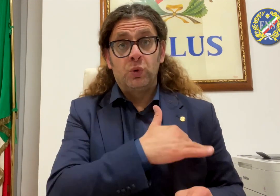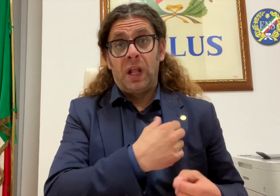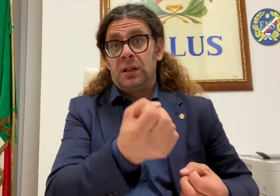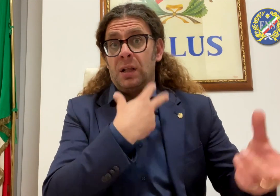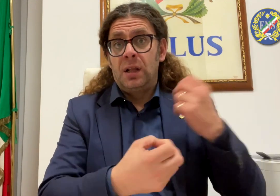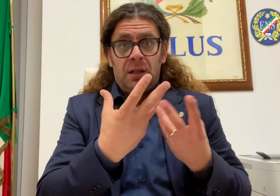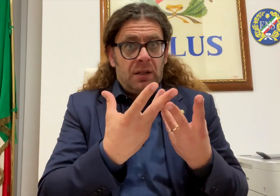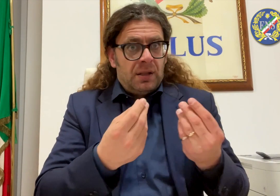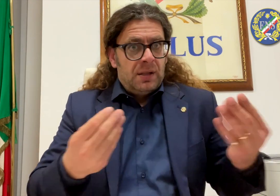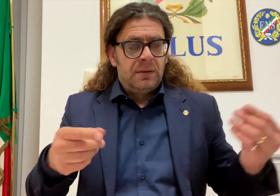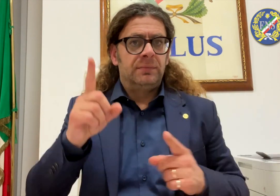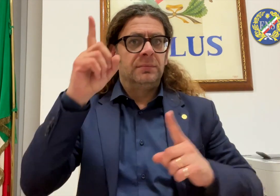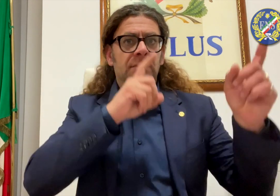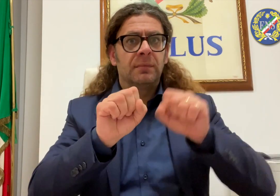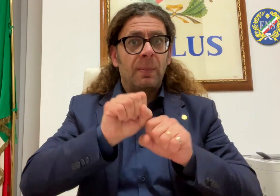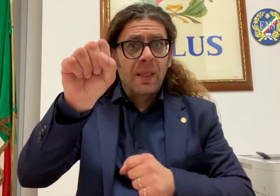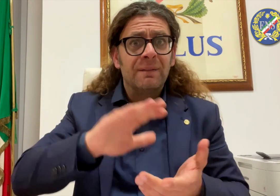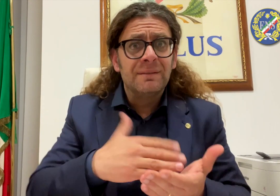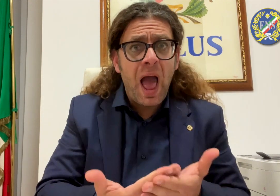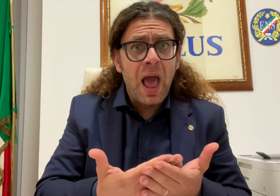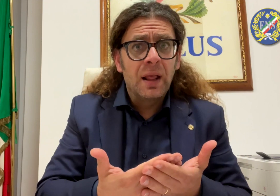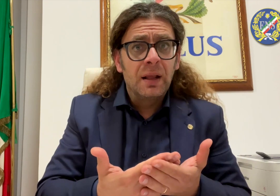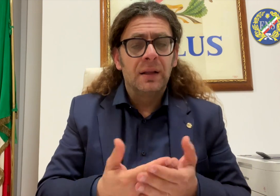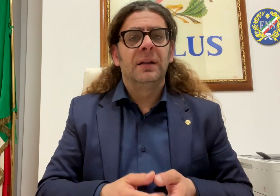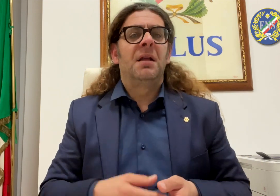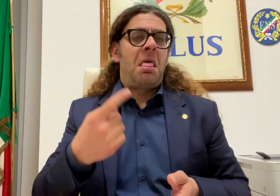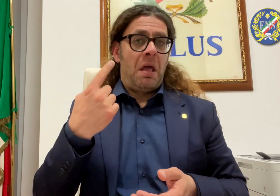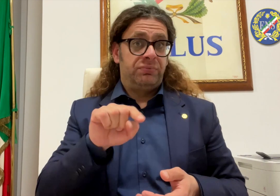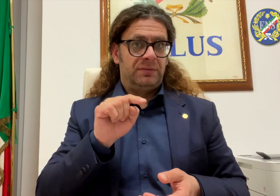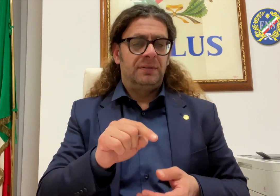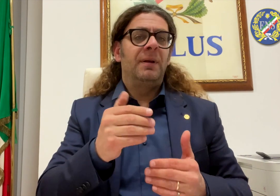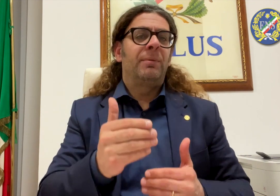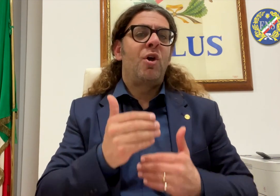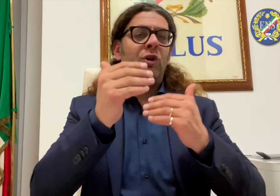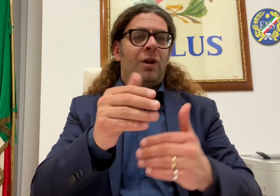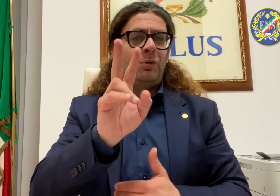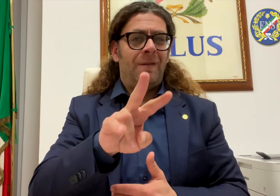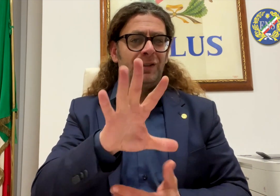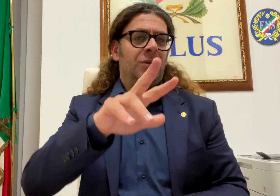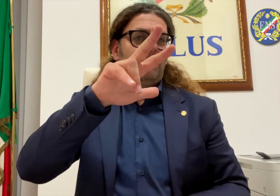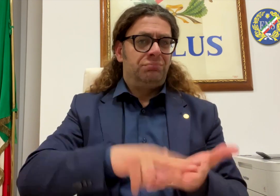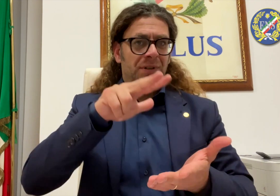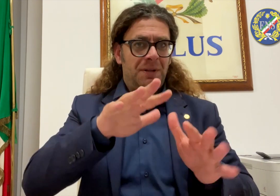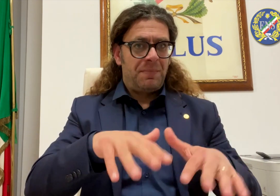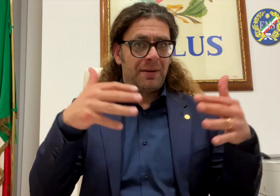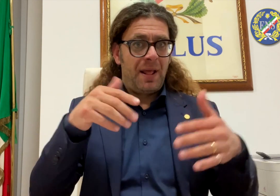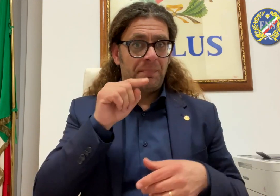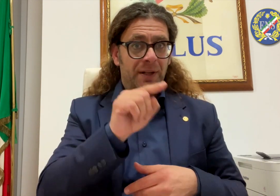meno dei diversi corsi per interpreti organizzati dalle sezioni ENS. Per questo desidero ringraziare le sezioni territoriali